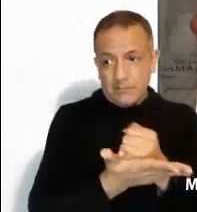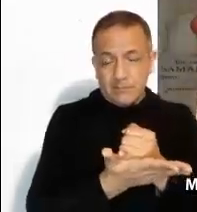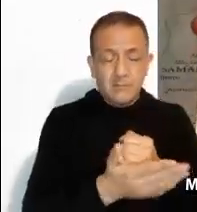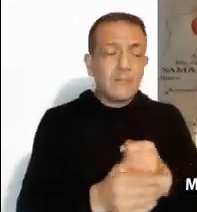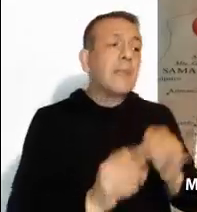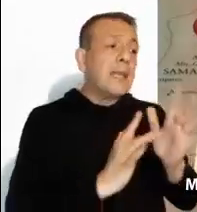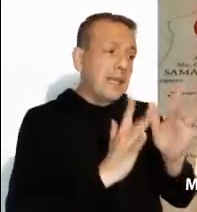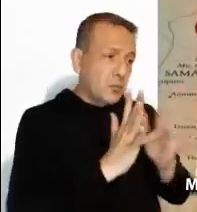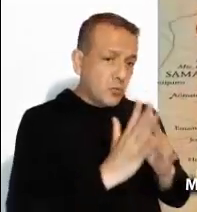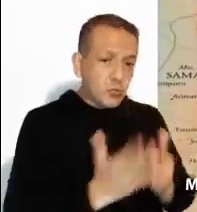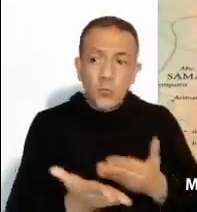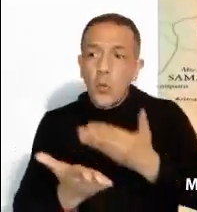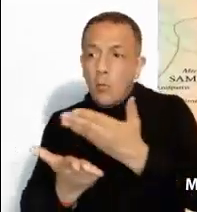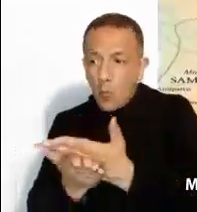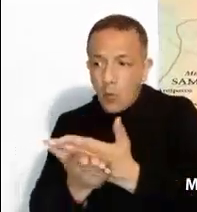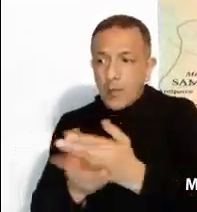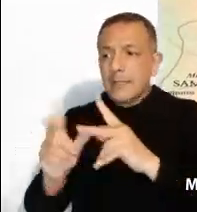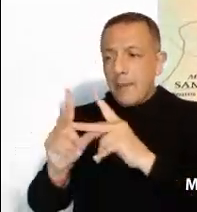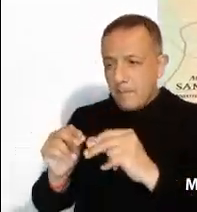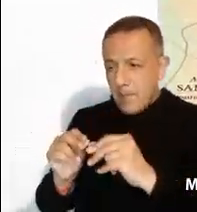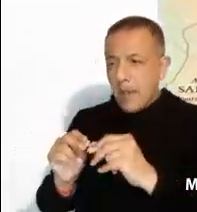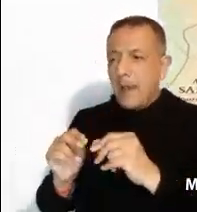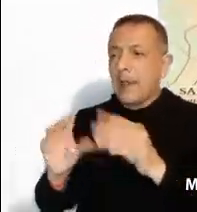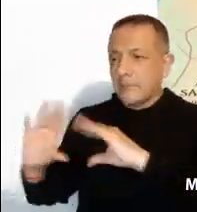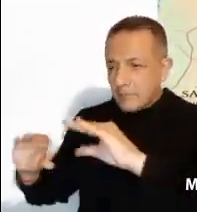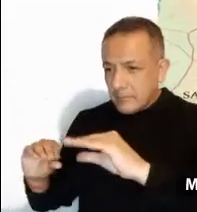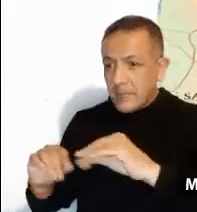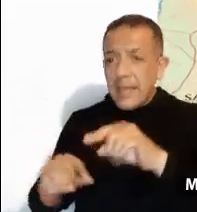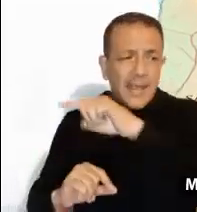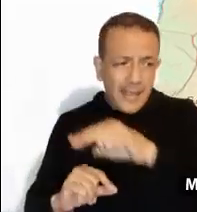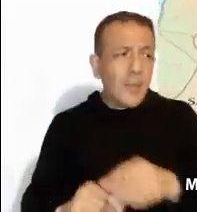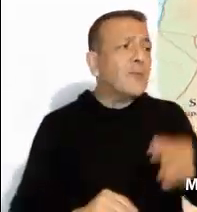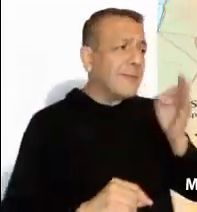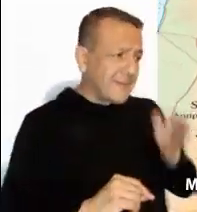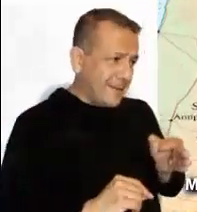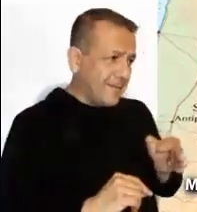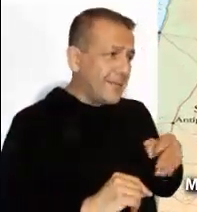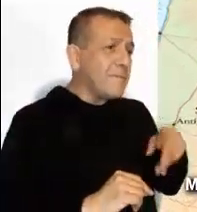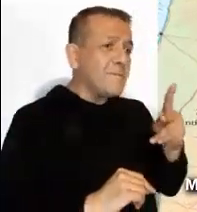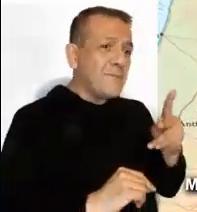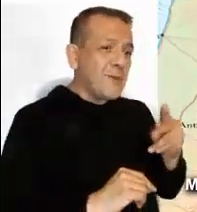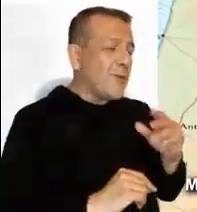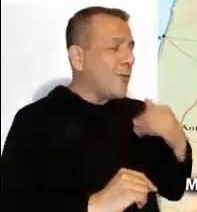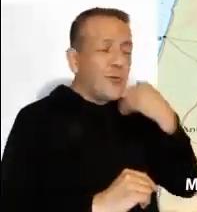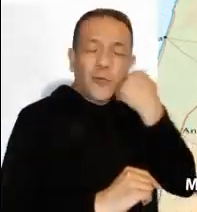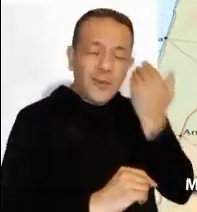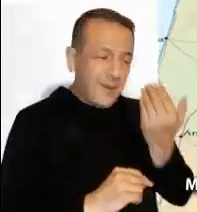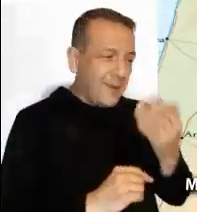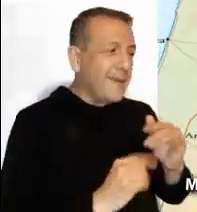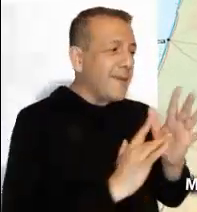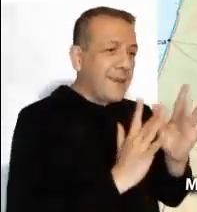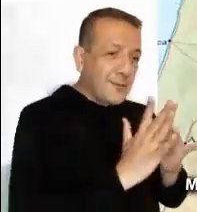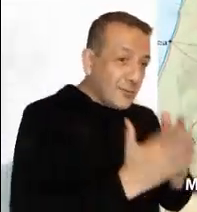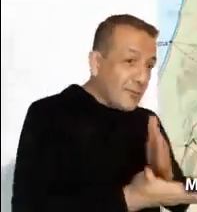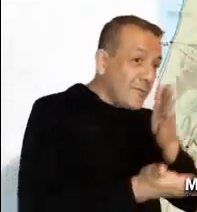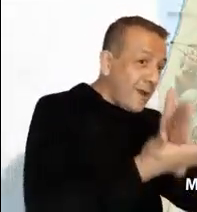la propuesta de Jesús, lo que rechazan es su decisión de ir a Jerusalén. No es que no